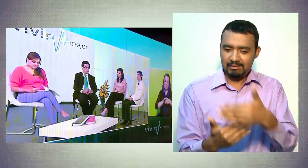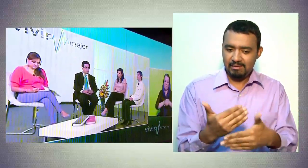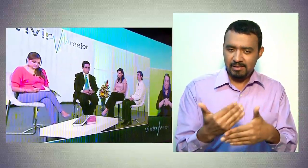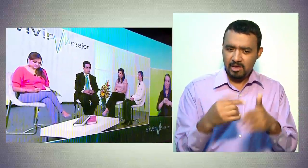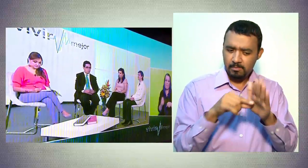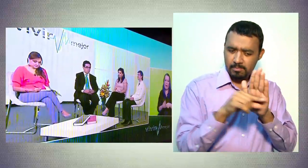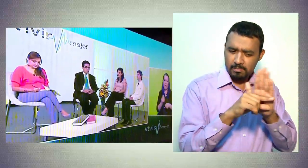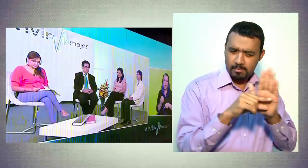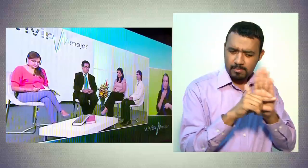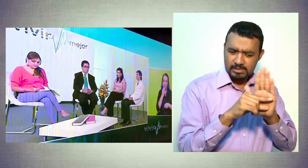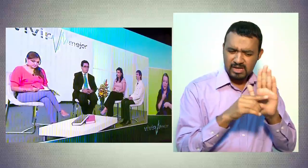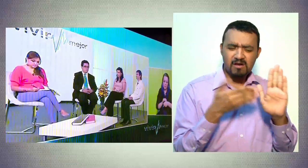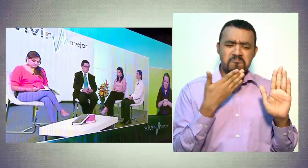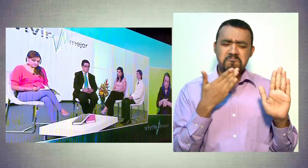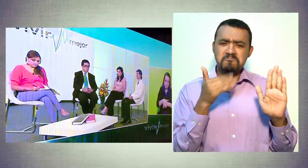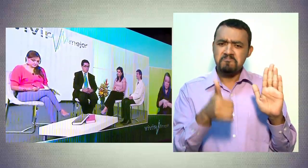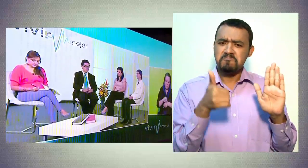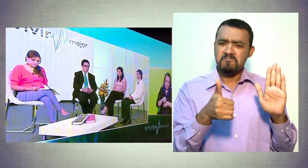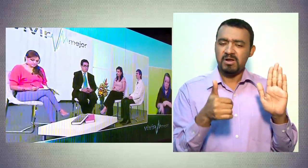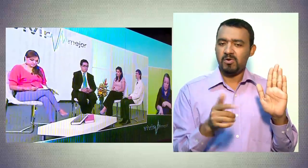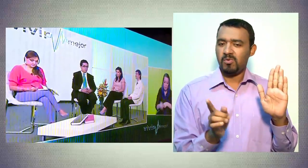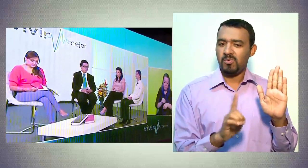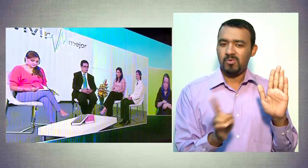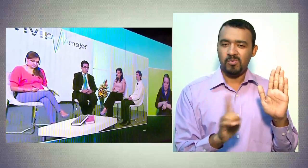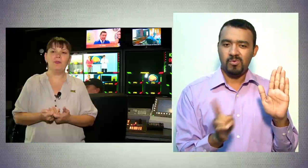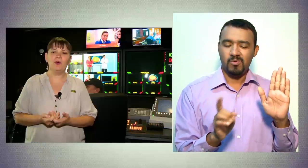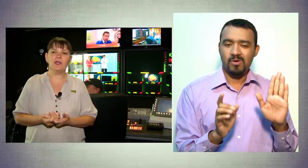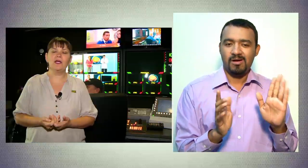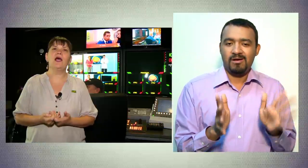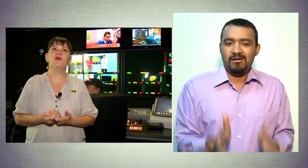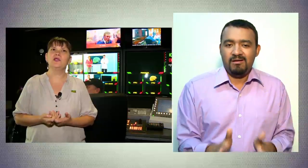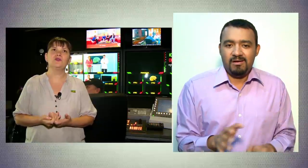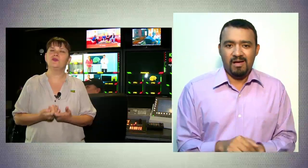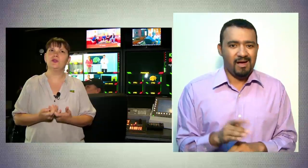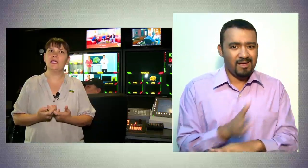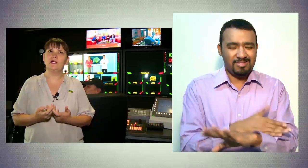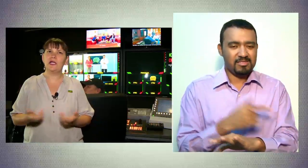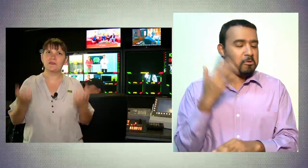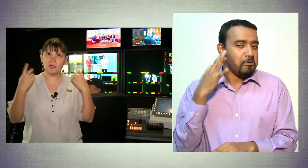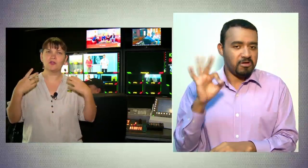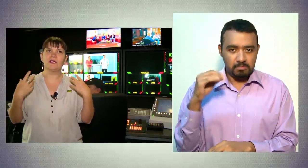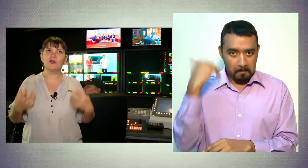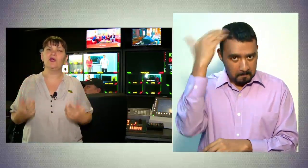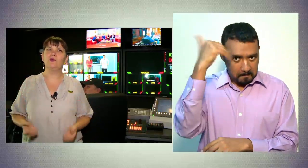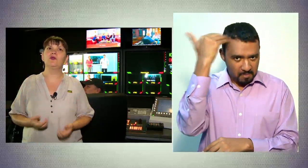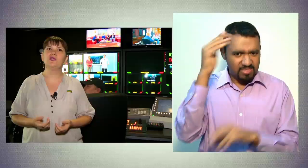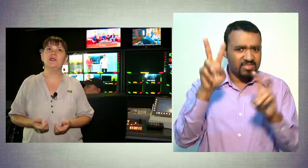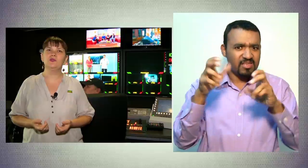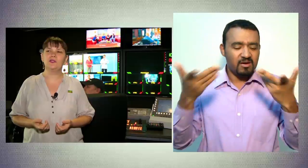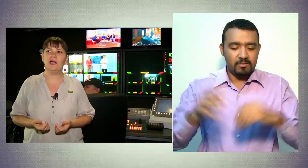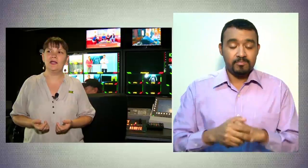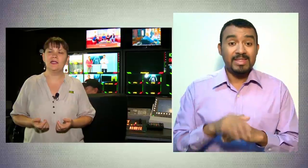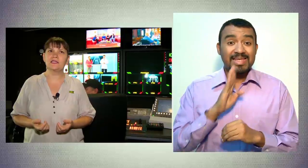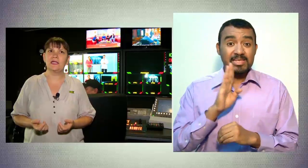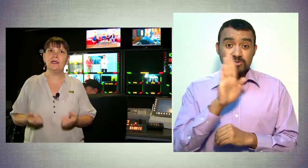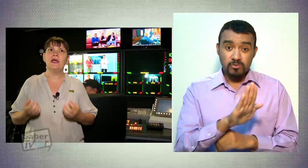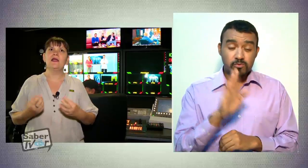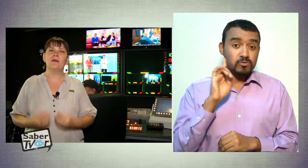forma que el closed caption no es suficiente porque hay un asunto que las personas que oímos no tenemos clara y es que la